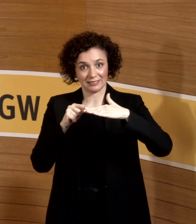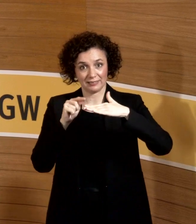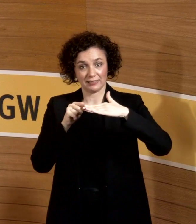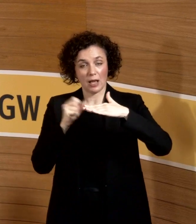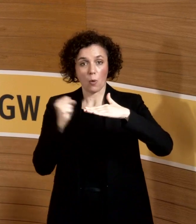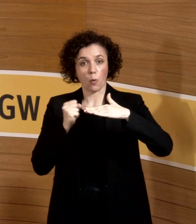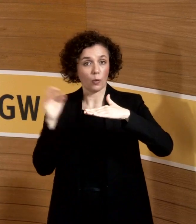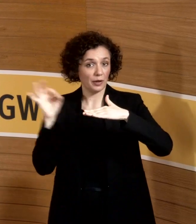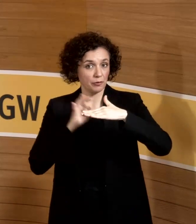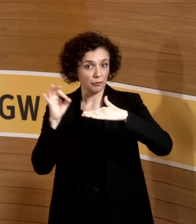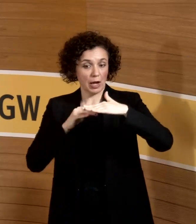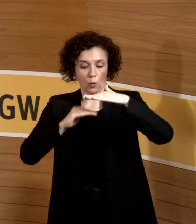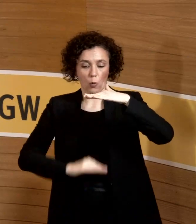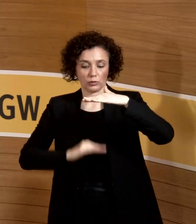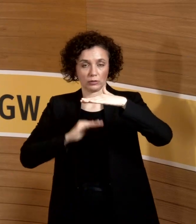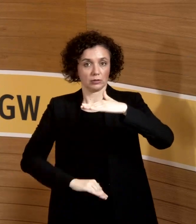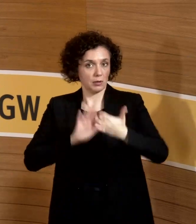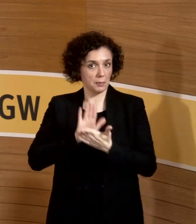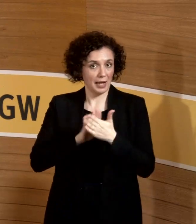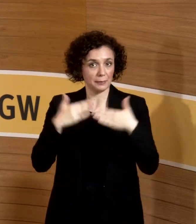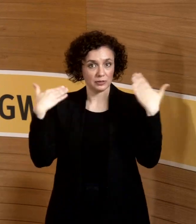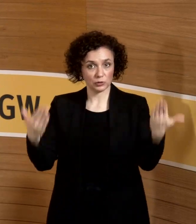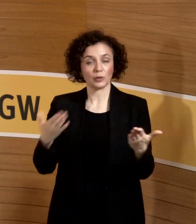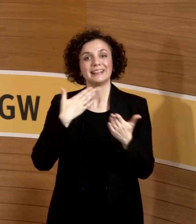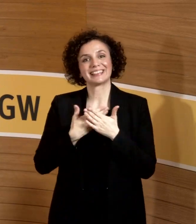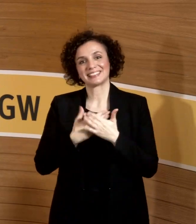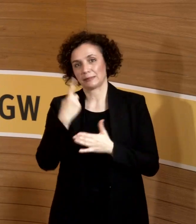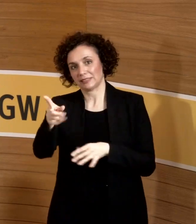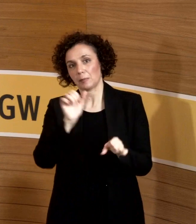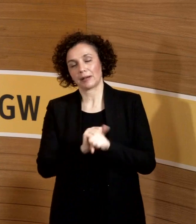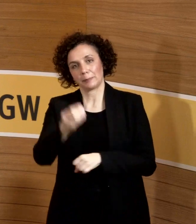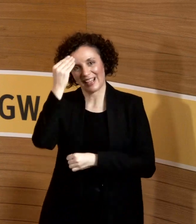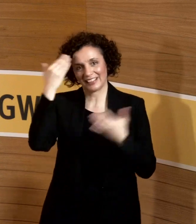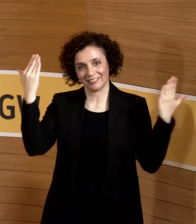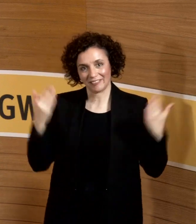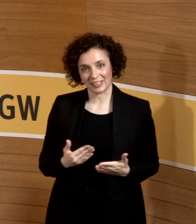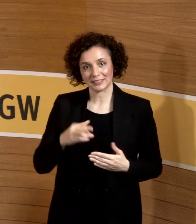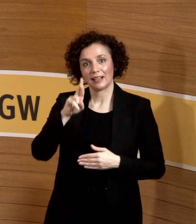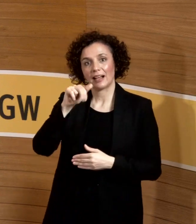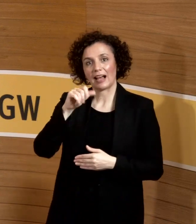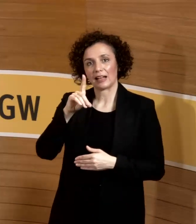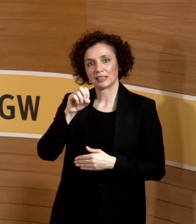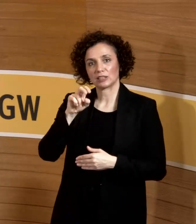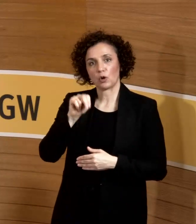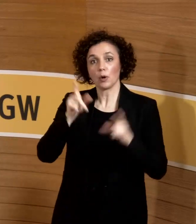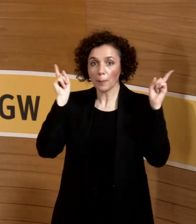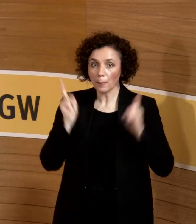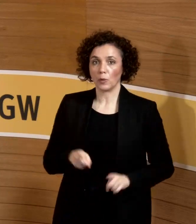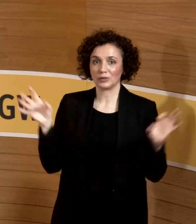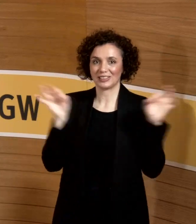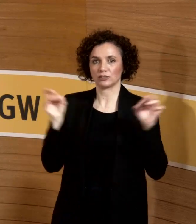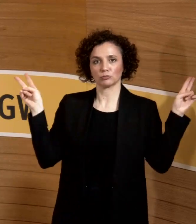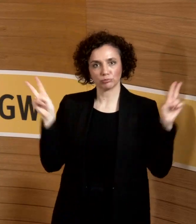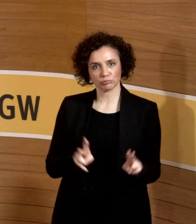sodass Sie mitnehmen können. Grundsätzlich natürlich Risikominimierung, aber Radern ist da